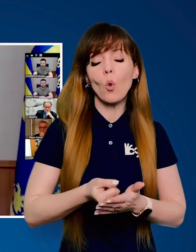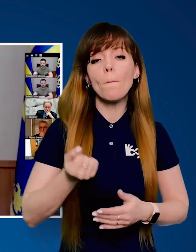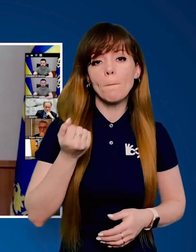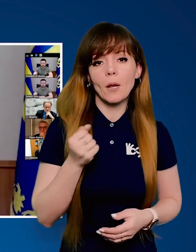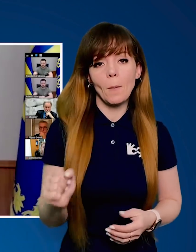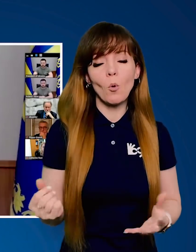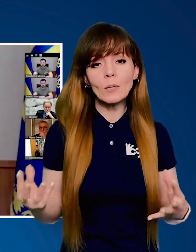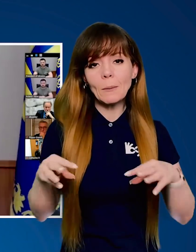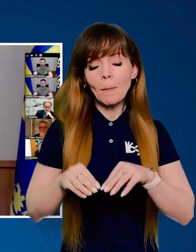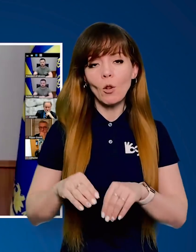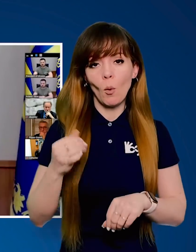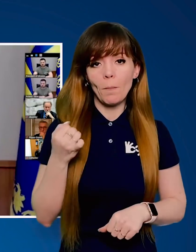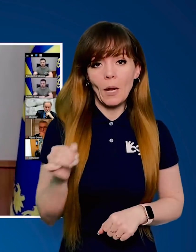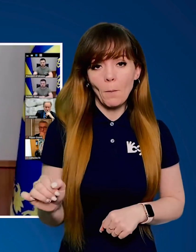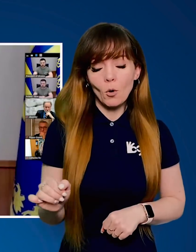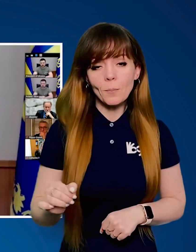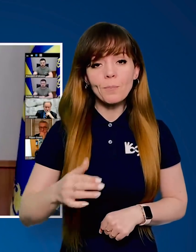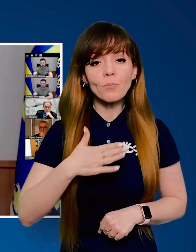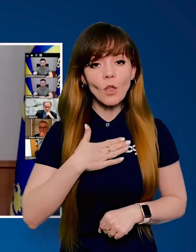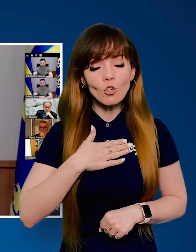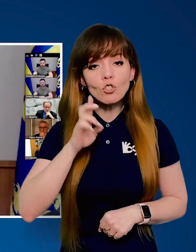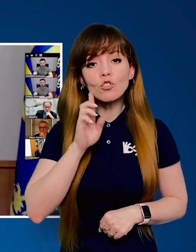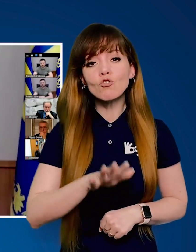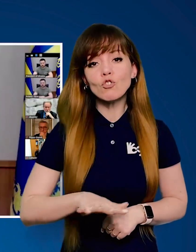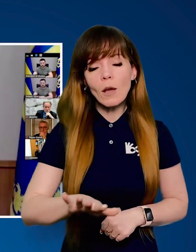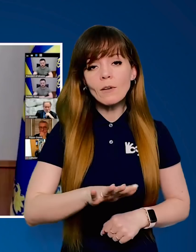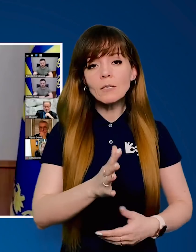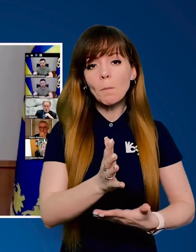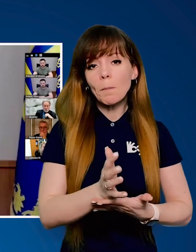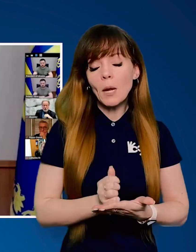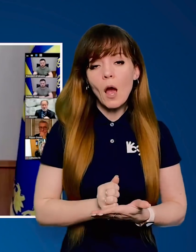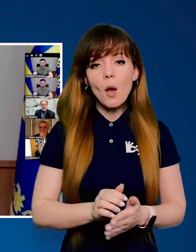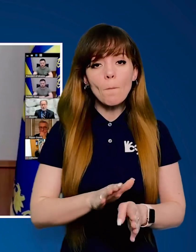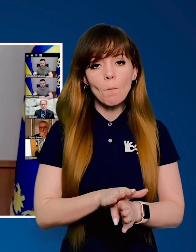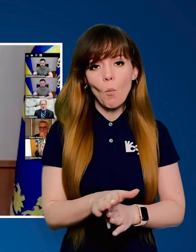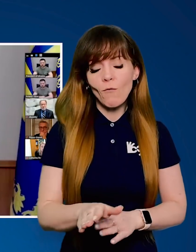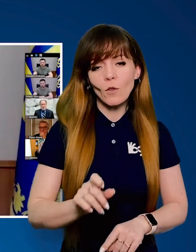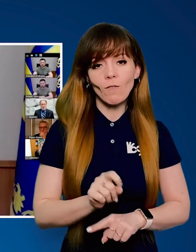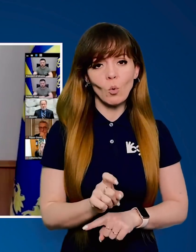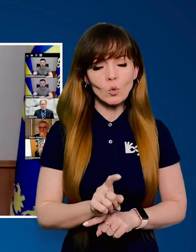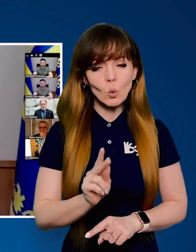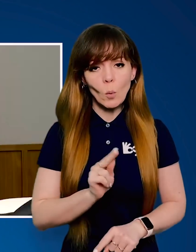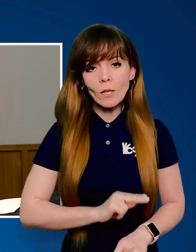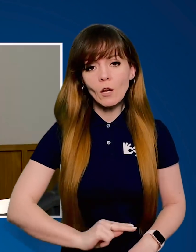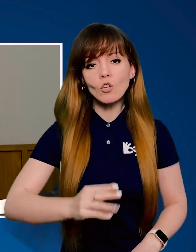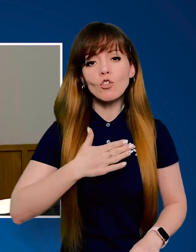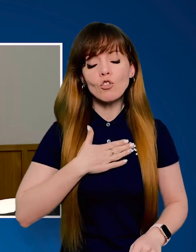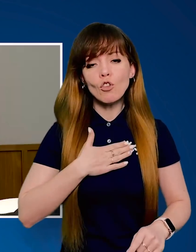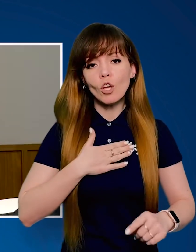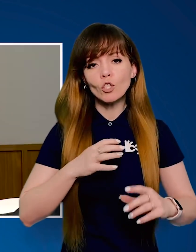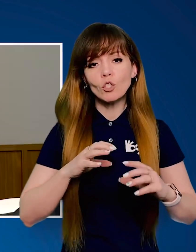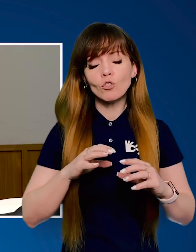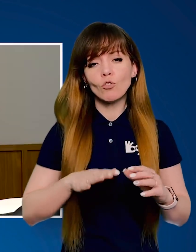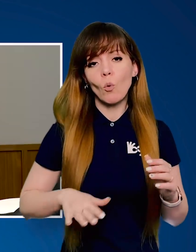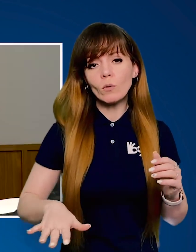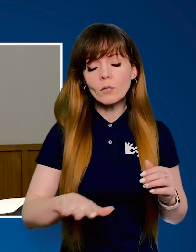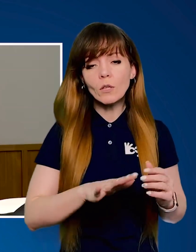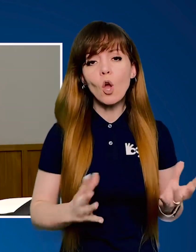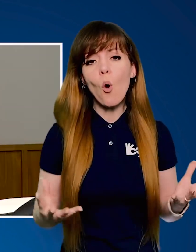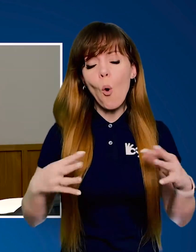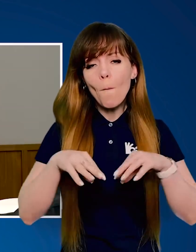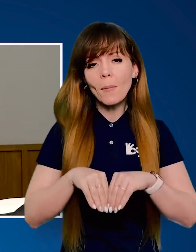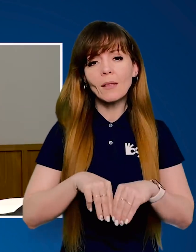перемоги, до спільної перемоги. Наша держава зберігає повну функціональність. Наш континент